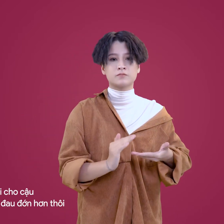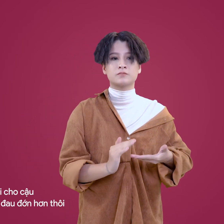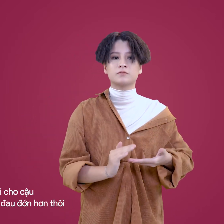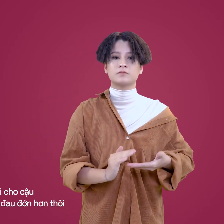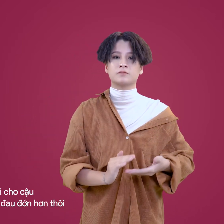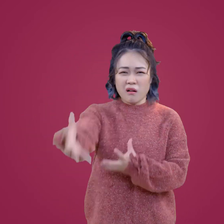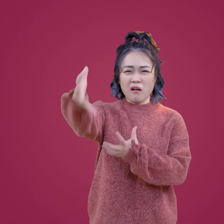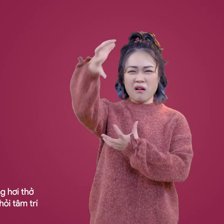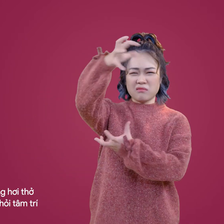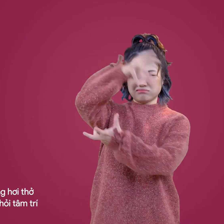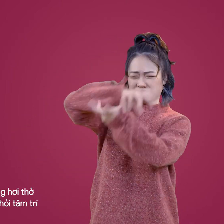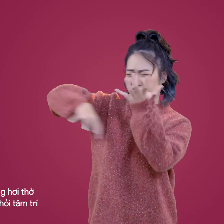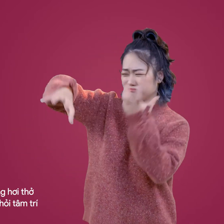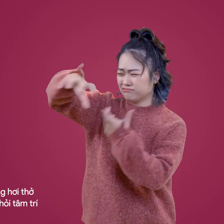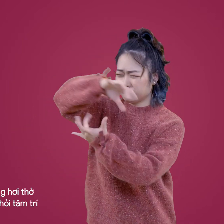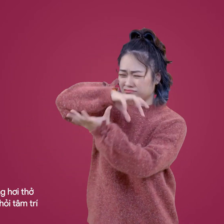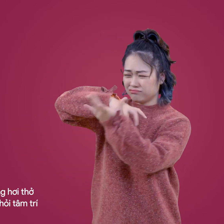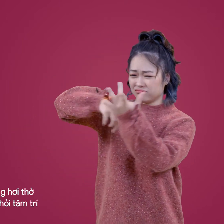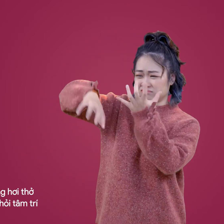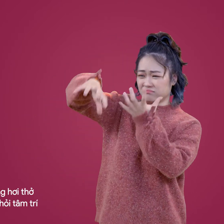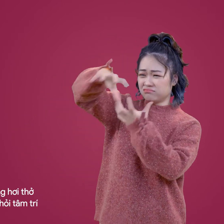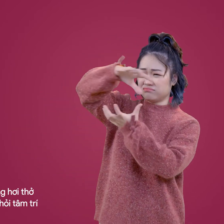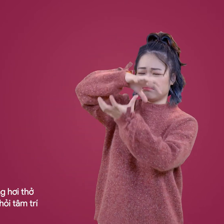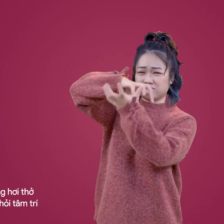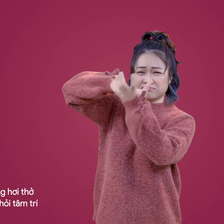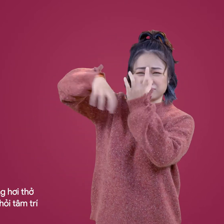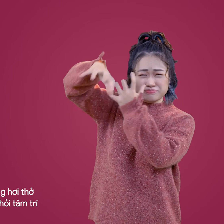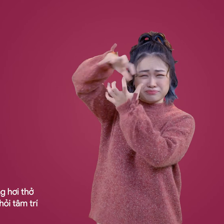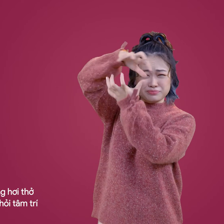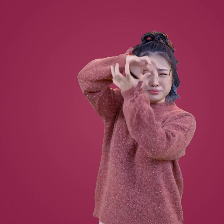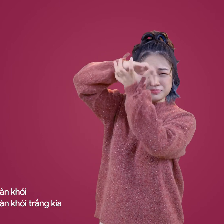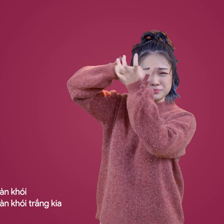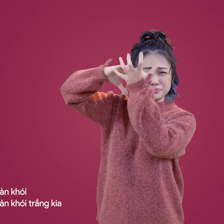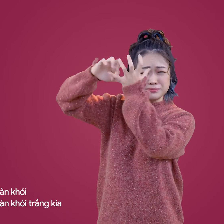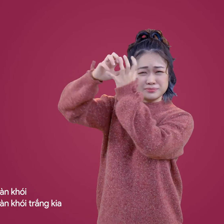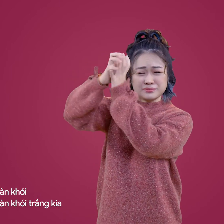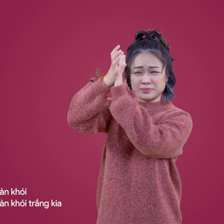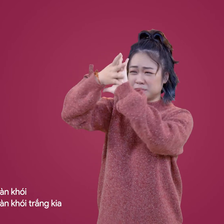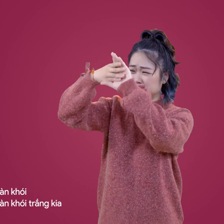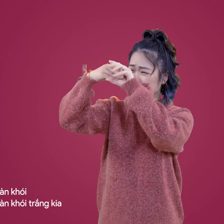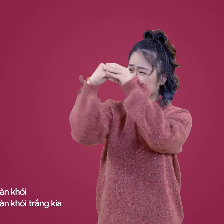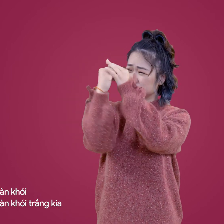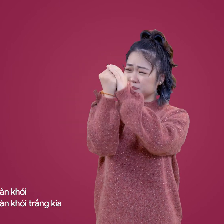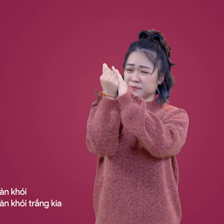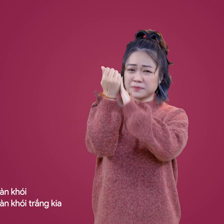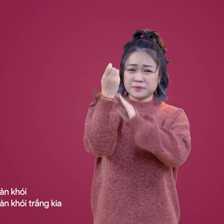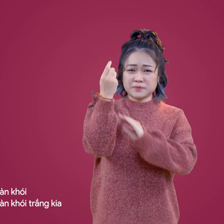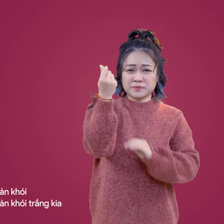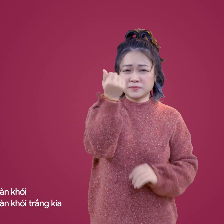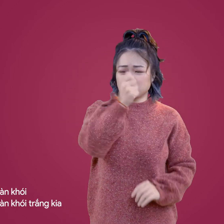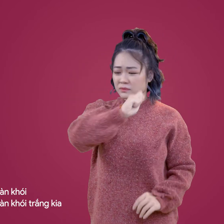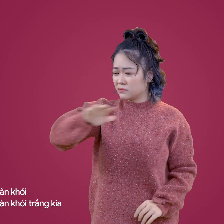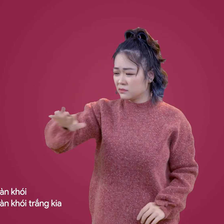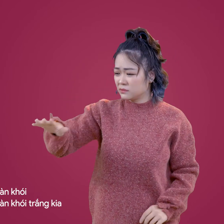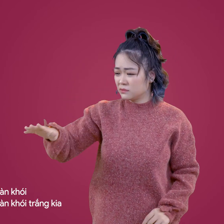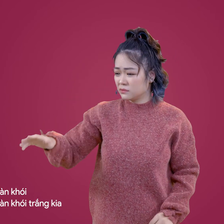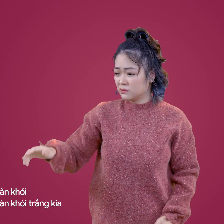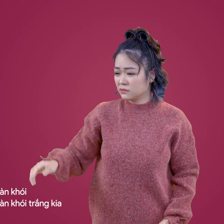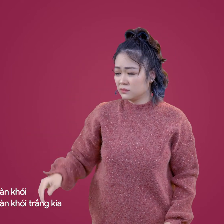별 아픈 눈이 널 불어내보단 연기처럼 아련 연기처럼